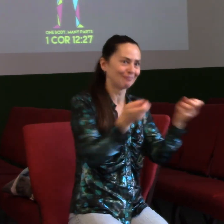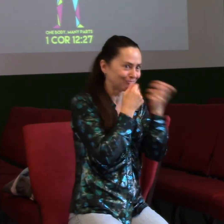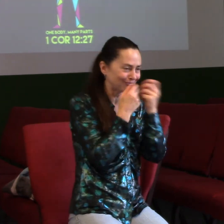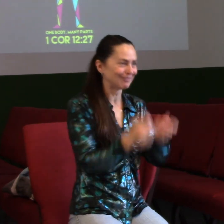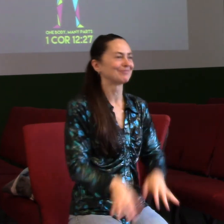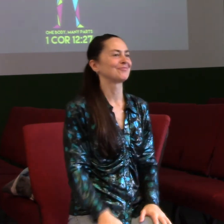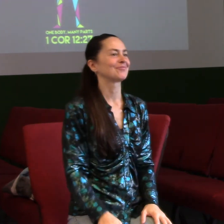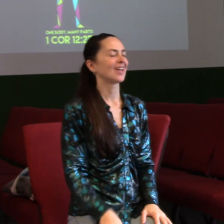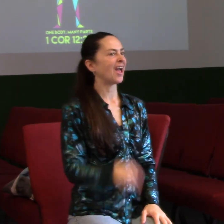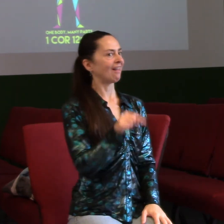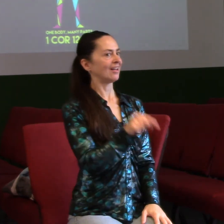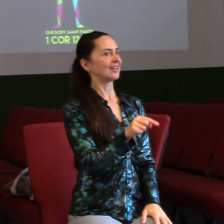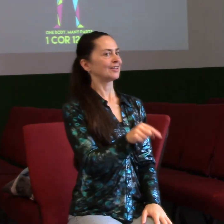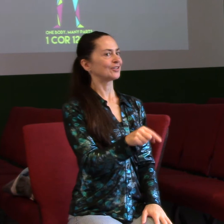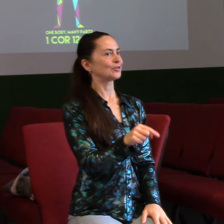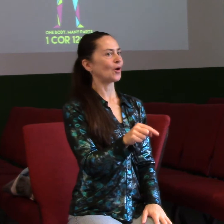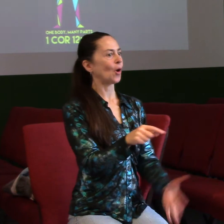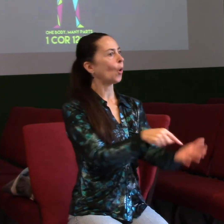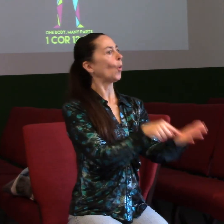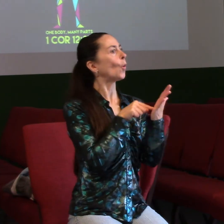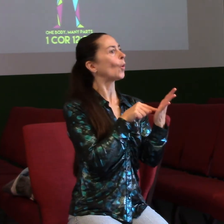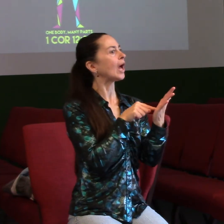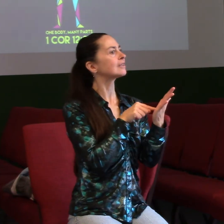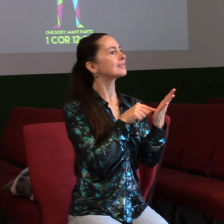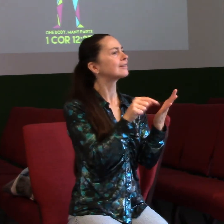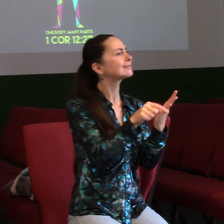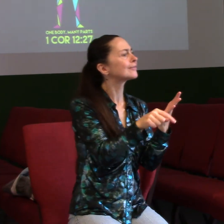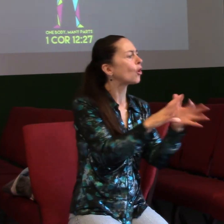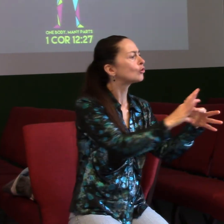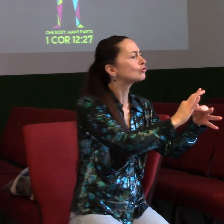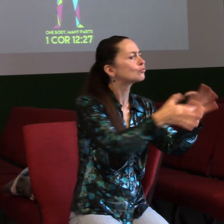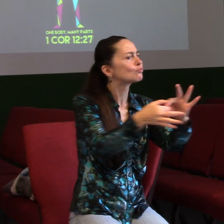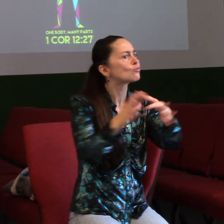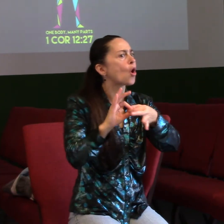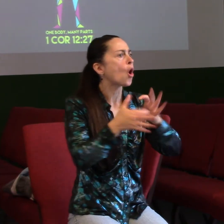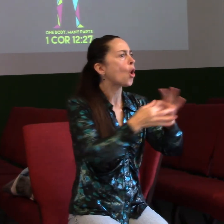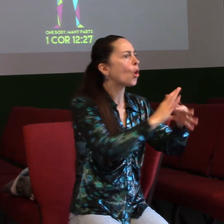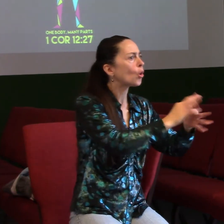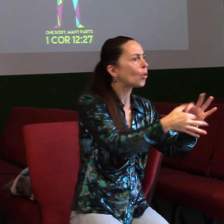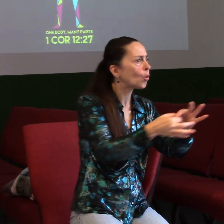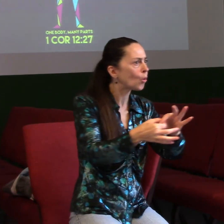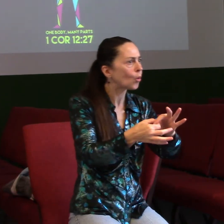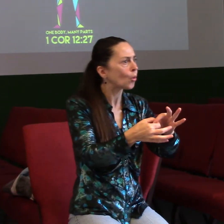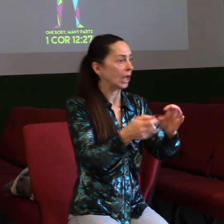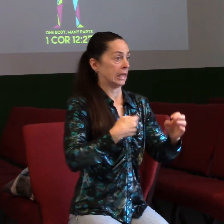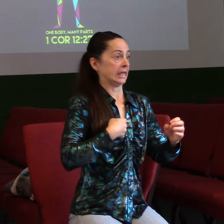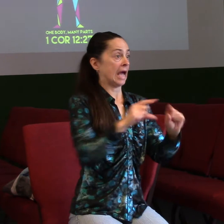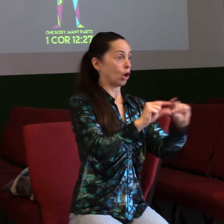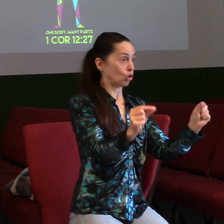Ale to je příklad toho, co znamená být spolu. Už to není o tom, dám ti rohlík tým až kousek salámu, ale je to o tom, dejme to na hromadu